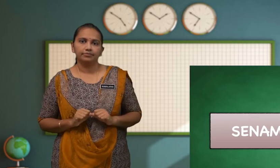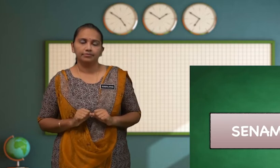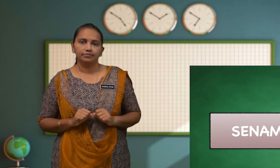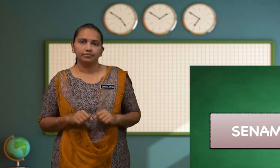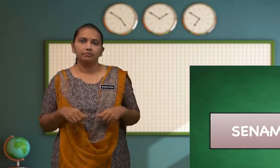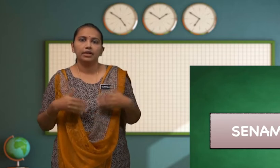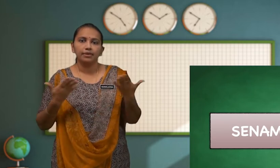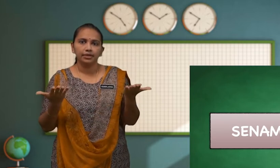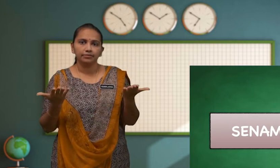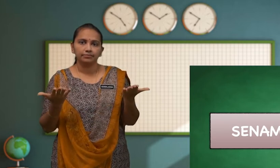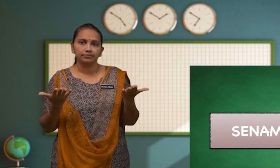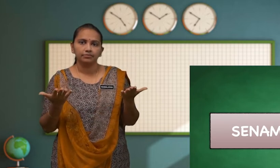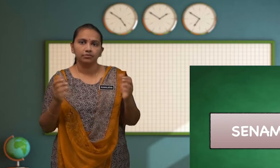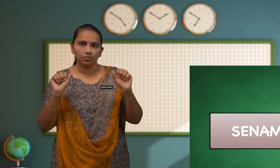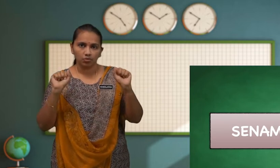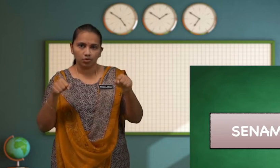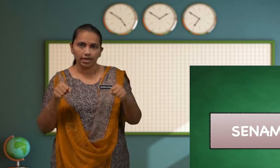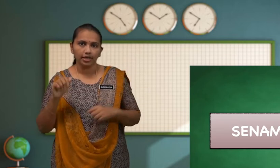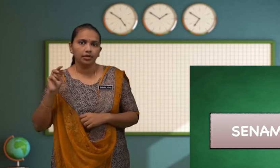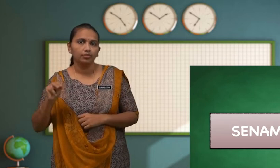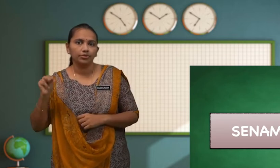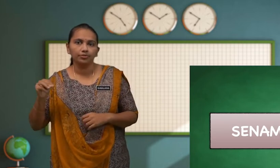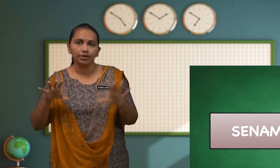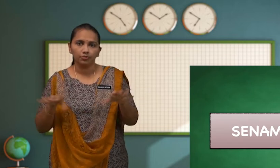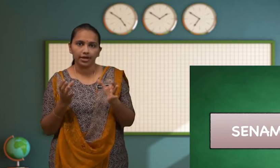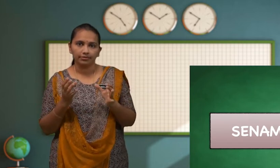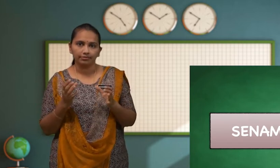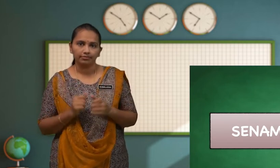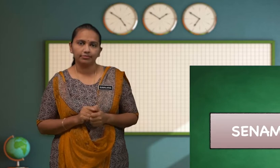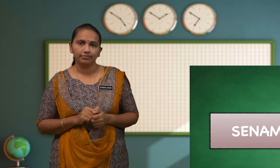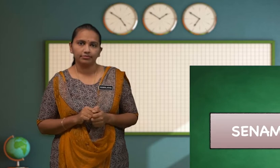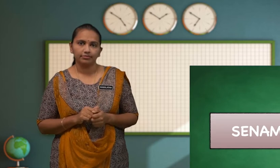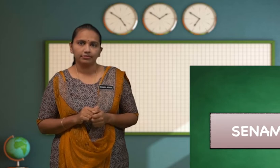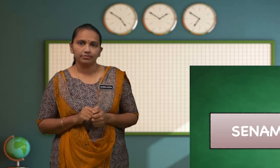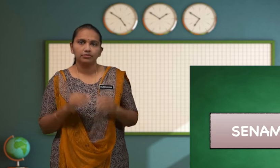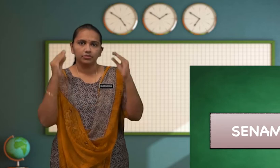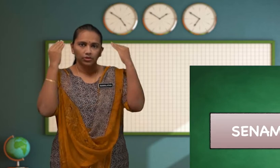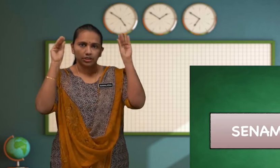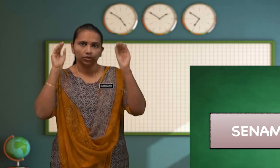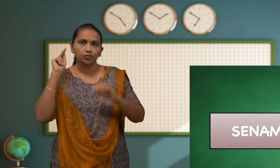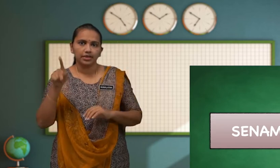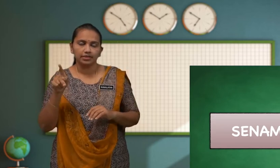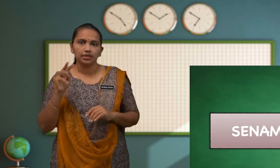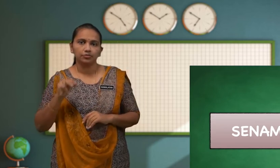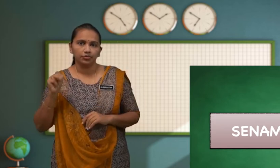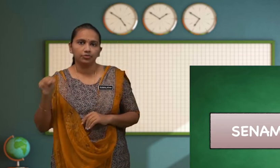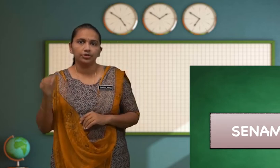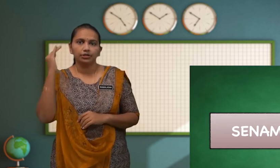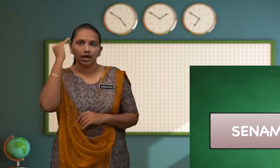Bagaimana Boleh Murid-murid buat Cikgu pasti Murid-murid